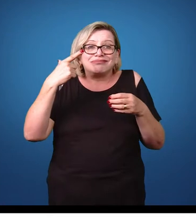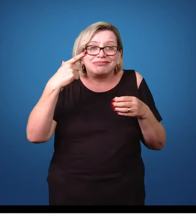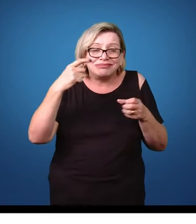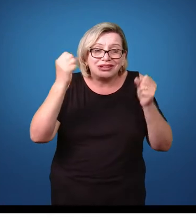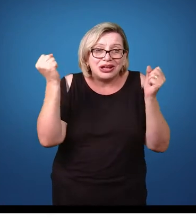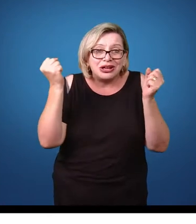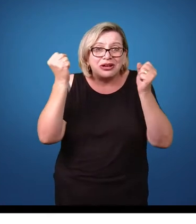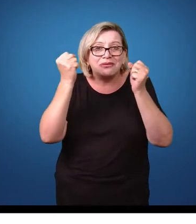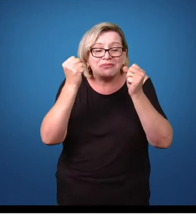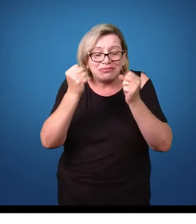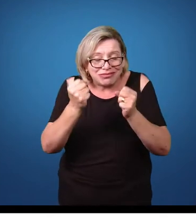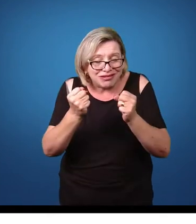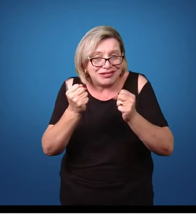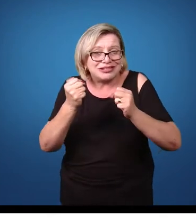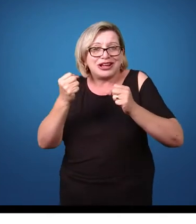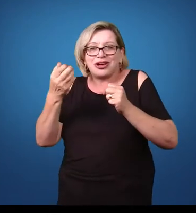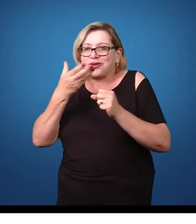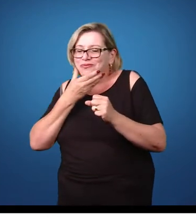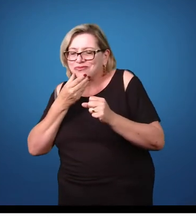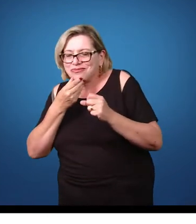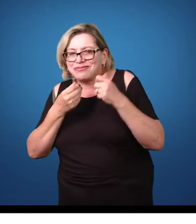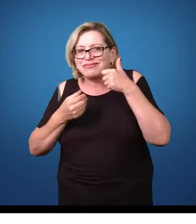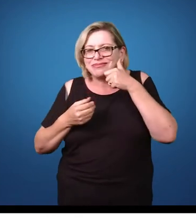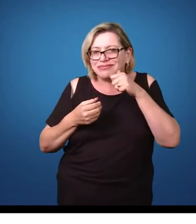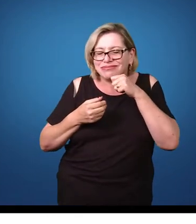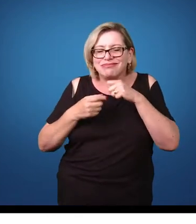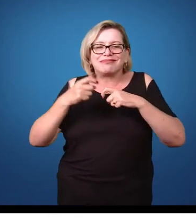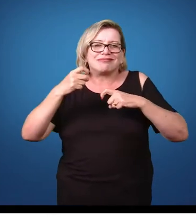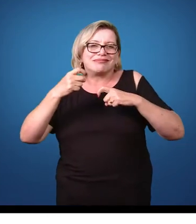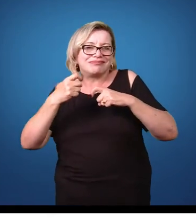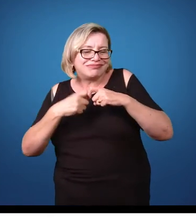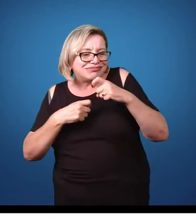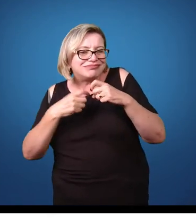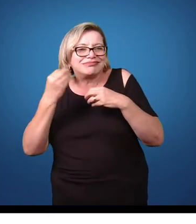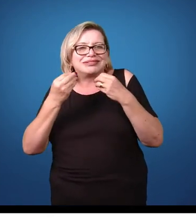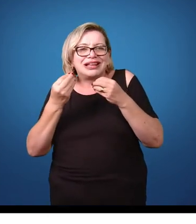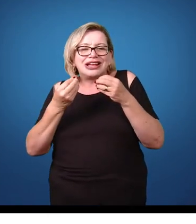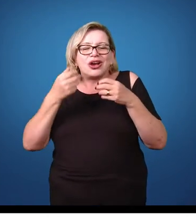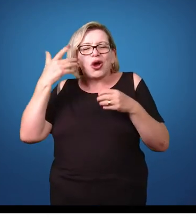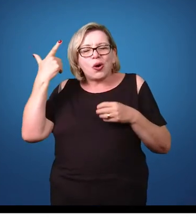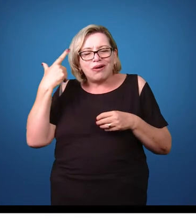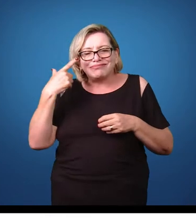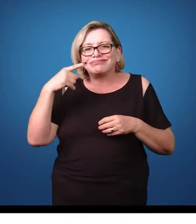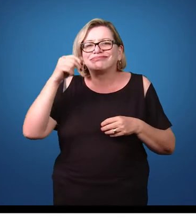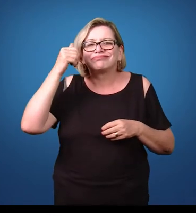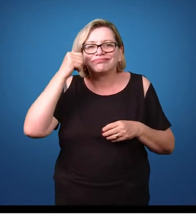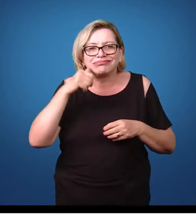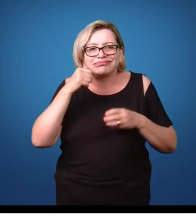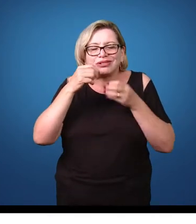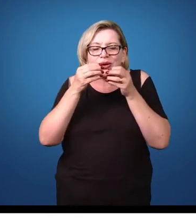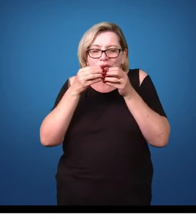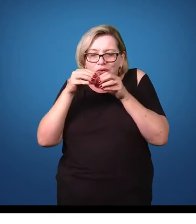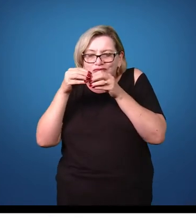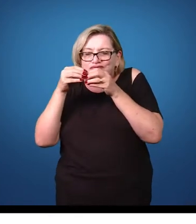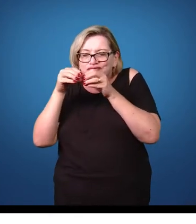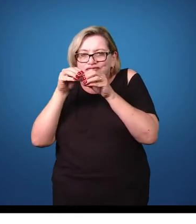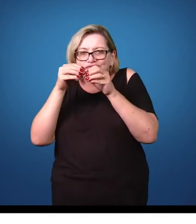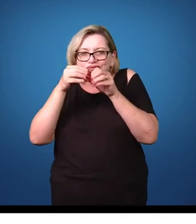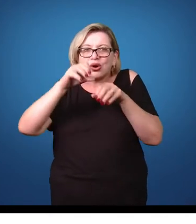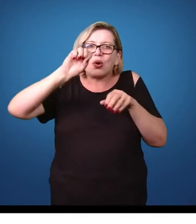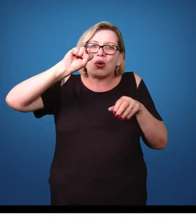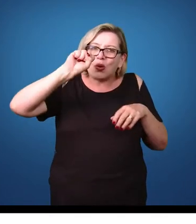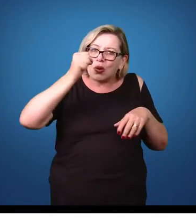onde essa forma adulta, ela pode copular machos e fêmeas, e essa fêmea novamente vai ovo